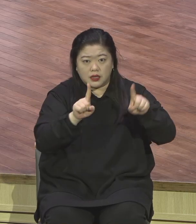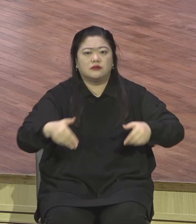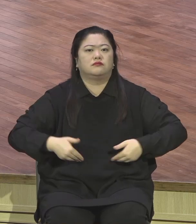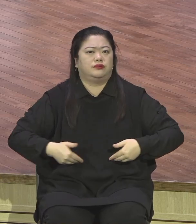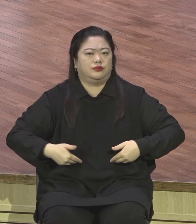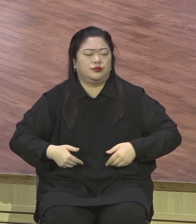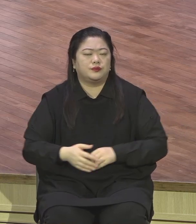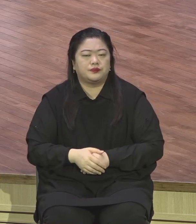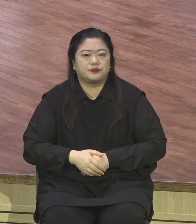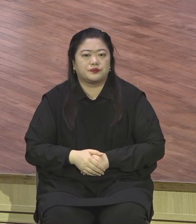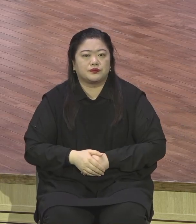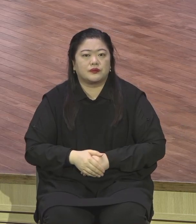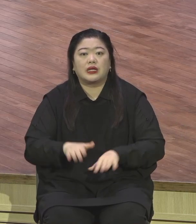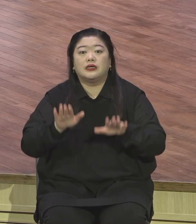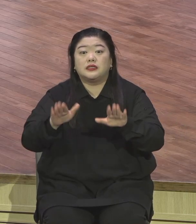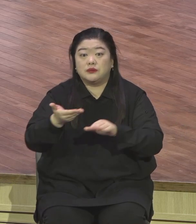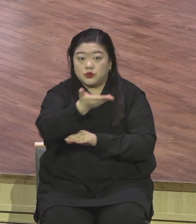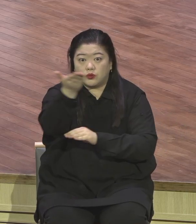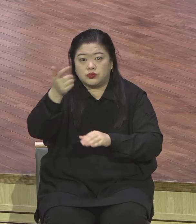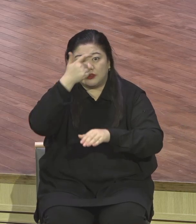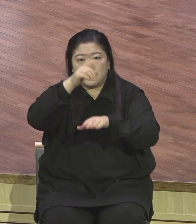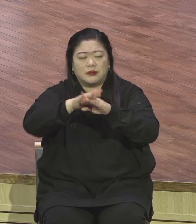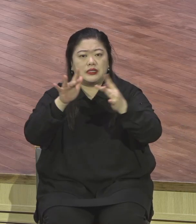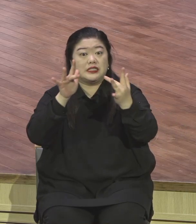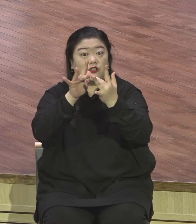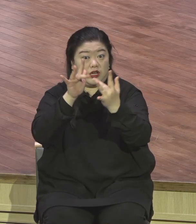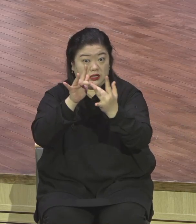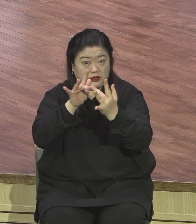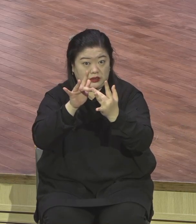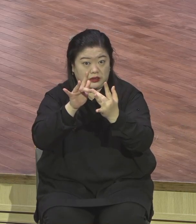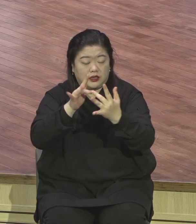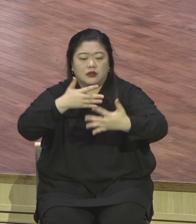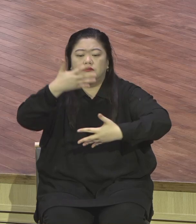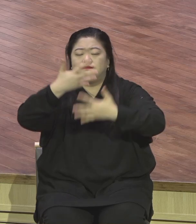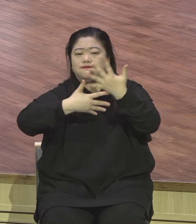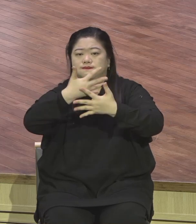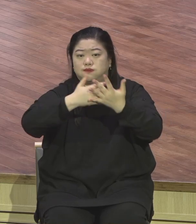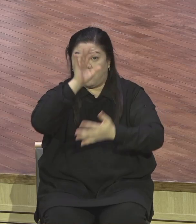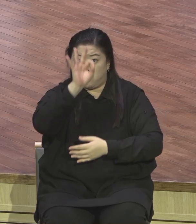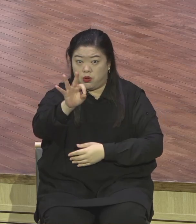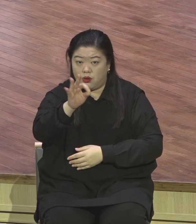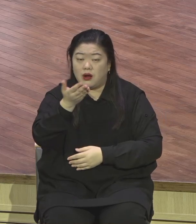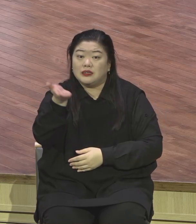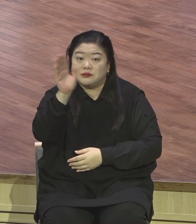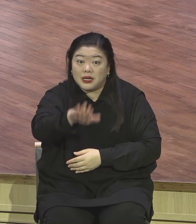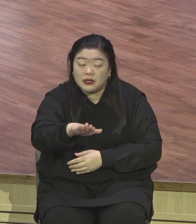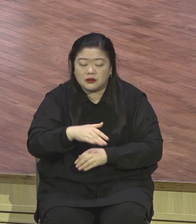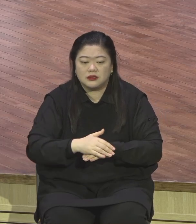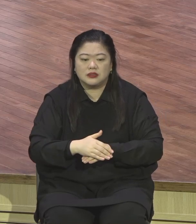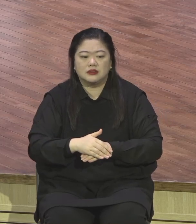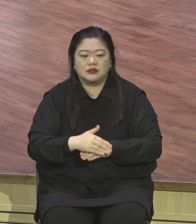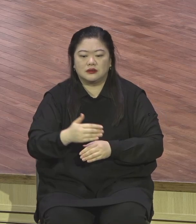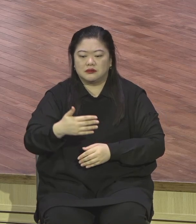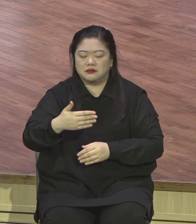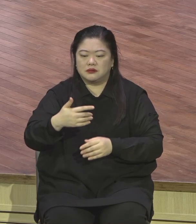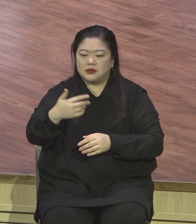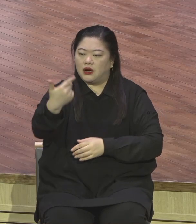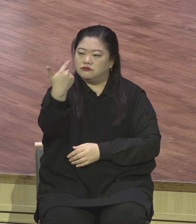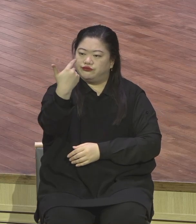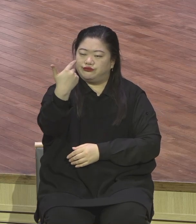드리더라도 성도님들은 한 번도 빠짐없이 하나님 앞에서 예배하시기 바랍니다. 코람데오의 이